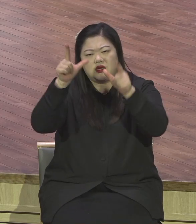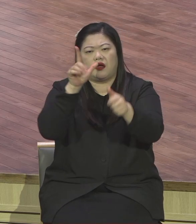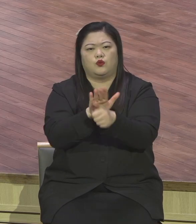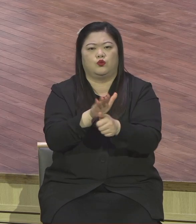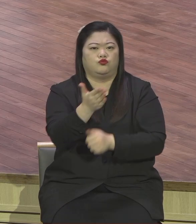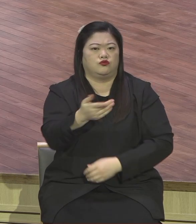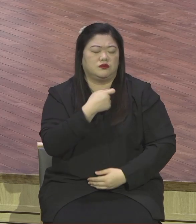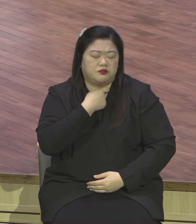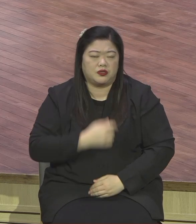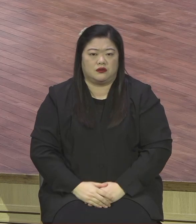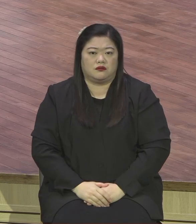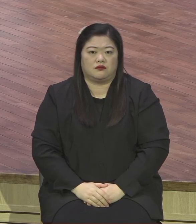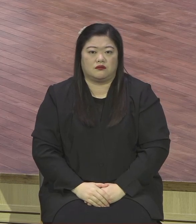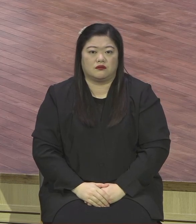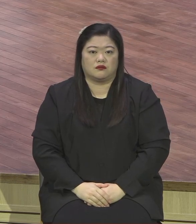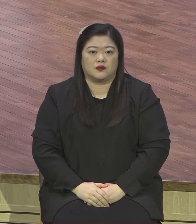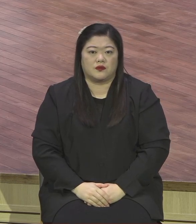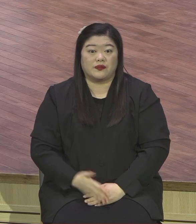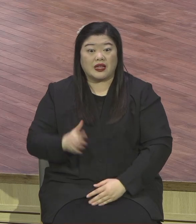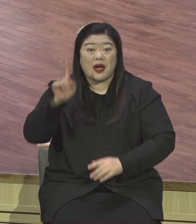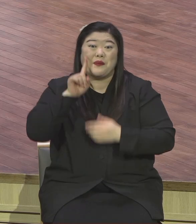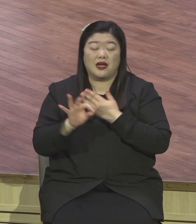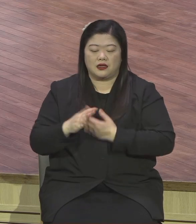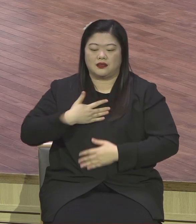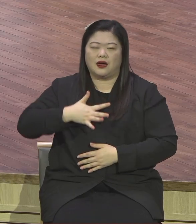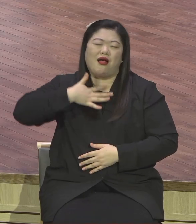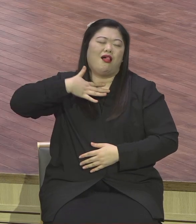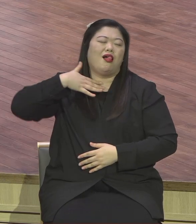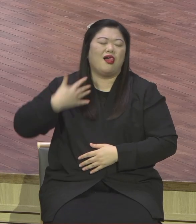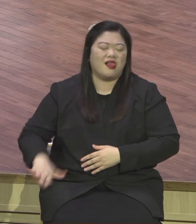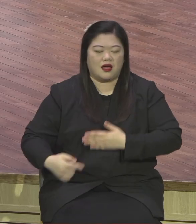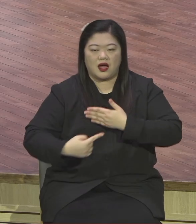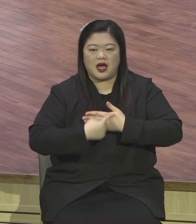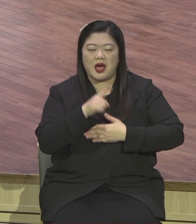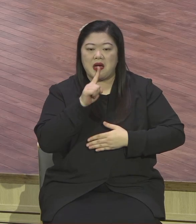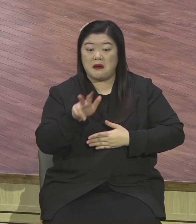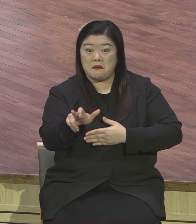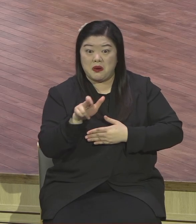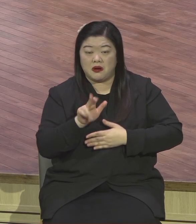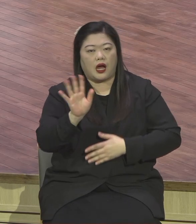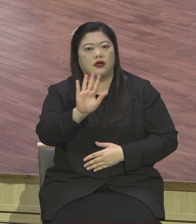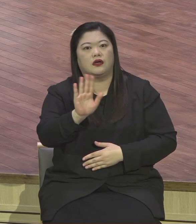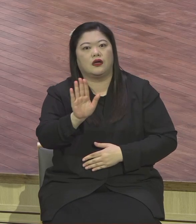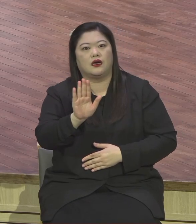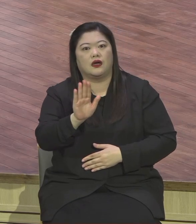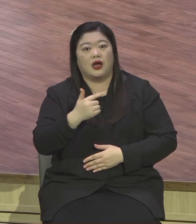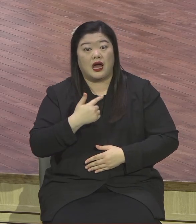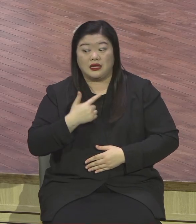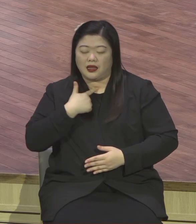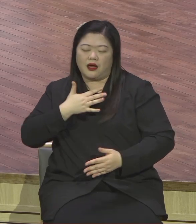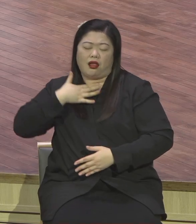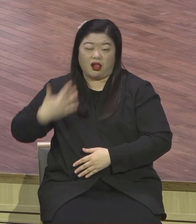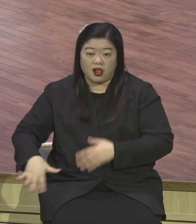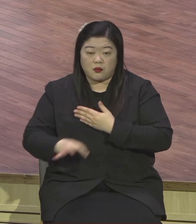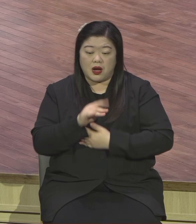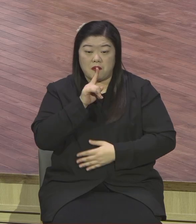이걸 체험하고 말씀드린다니까요. 지금 분명한 언약의 메시지를 붙잡은 사람에게